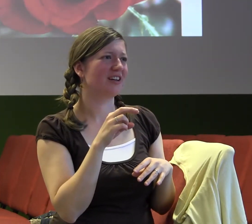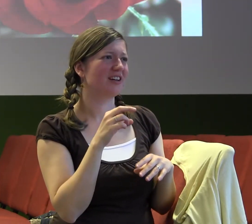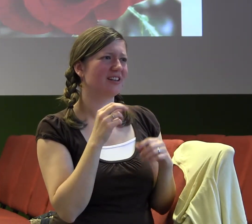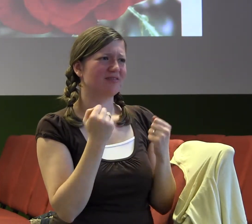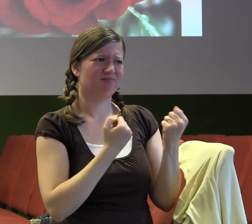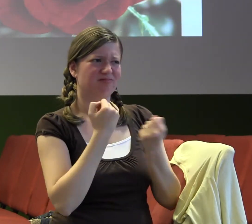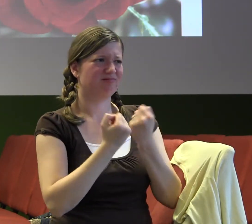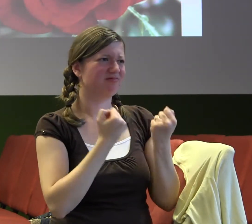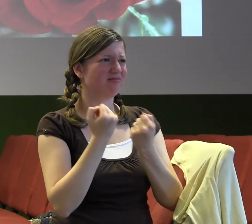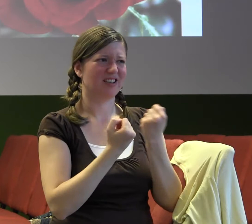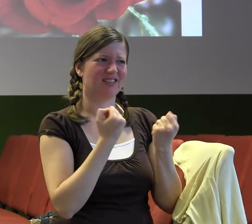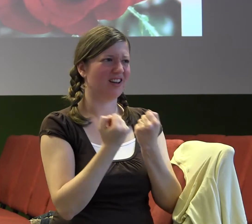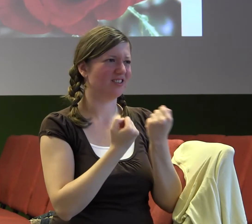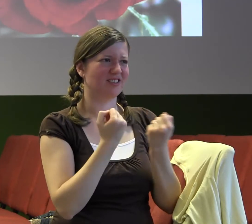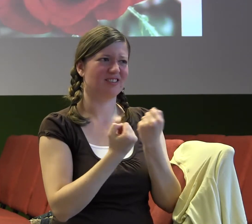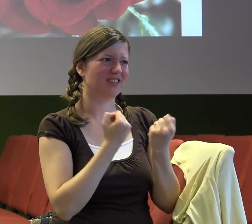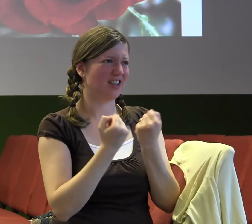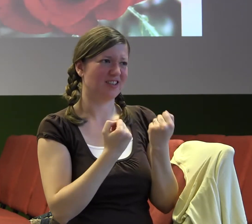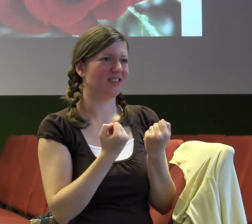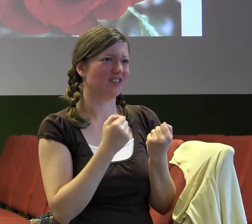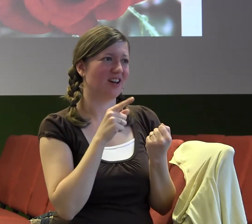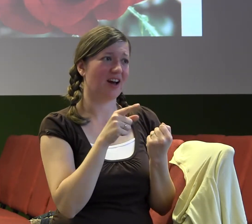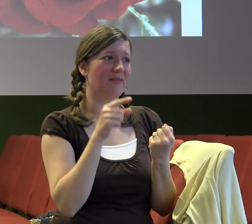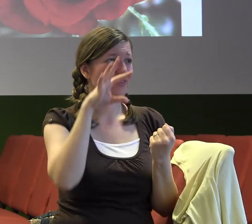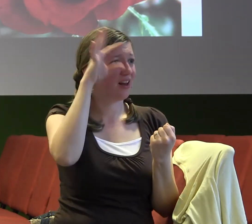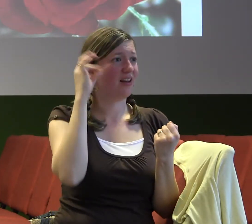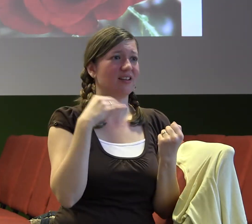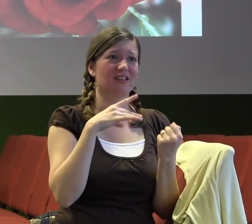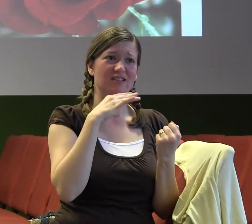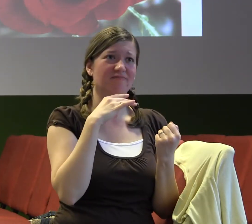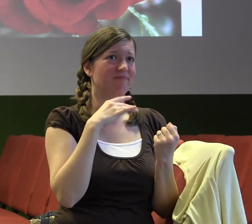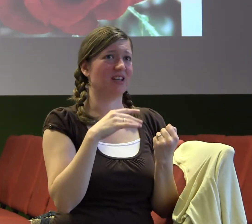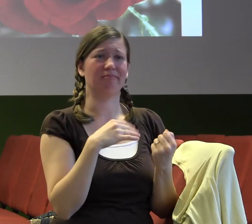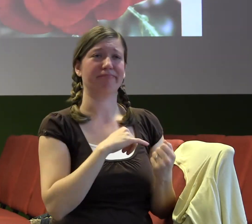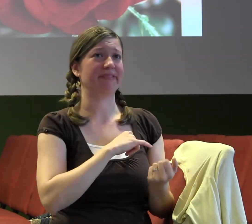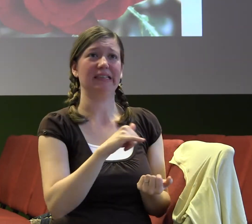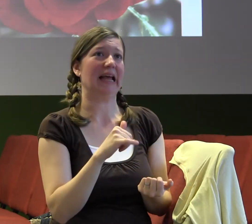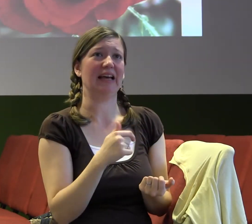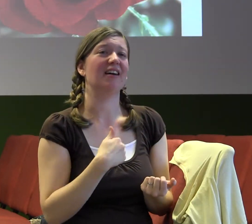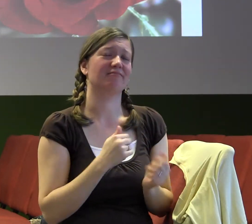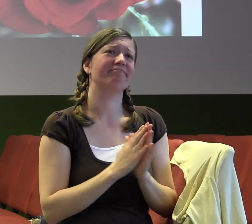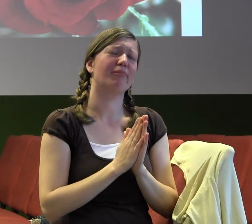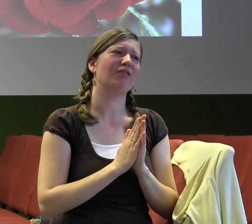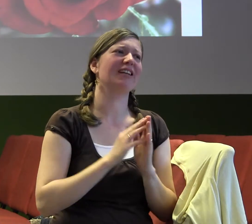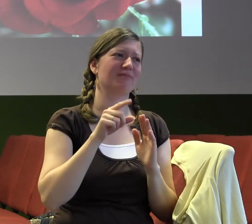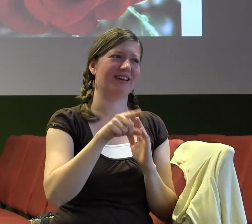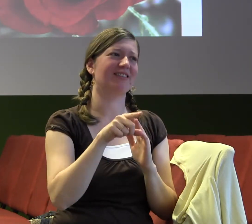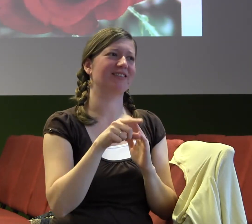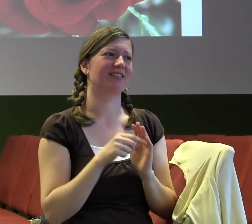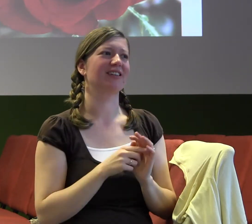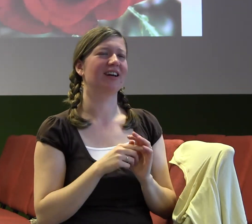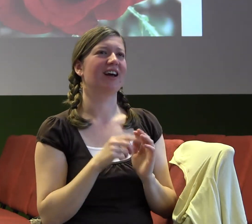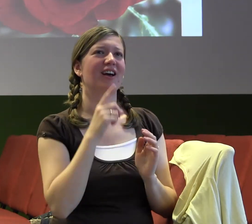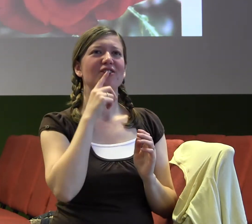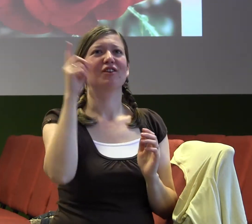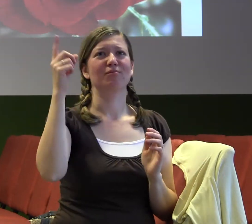hledám, jak z toho vybruslit a jak to vlastně říct, aby to neznělo, že mám vůči němu blbý postoj, že ho nesnáším, není to tak, není to tak. Tak Bůh nám